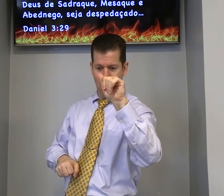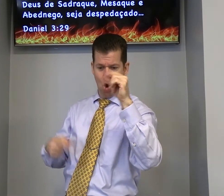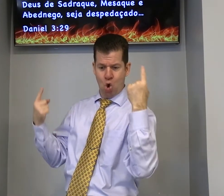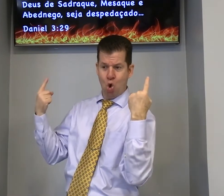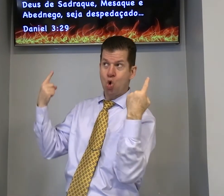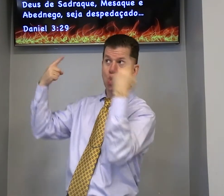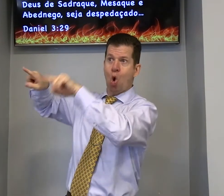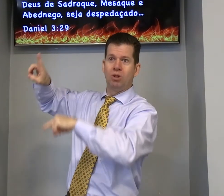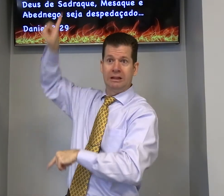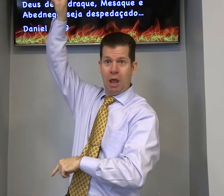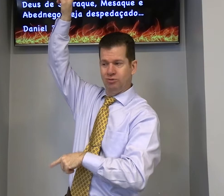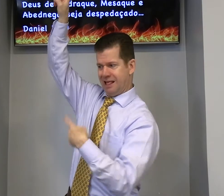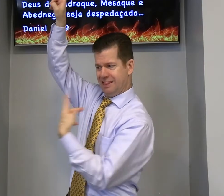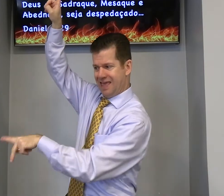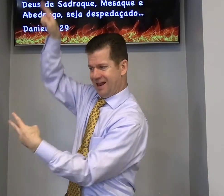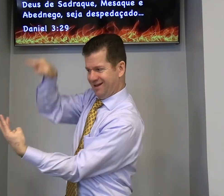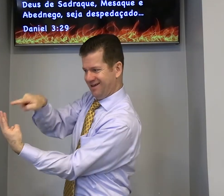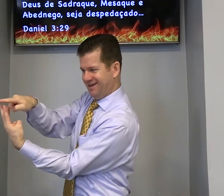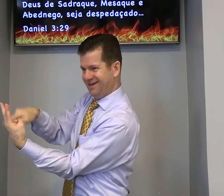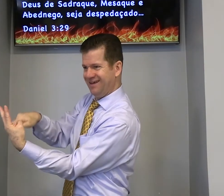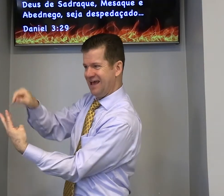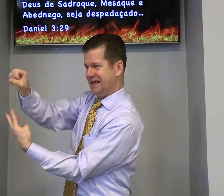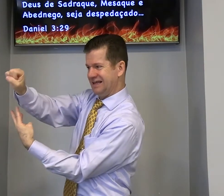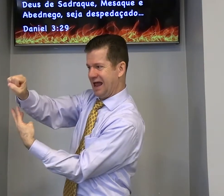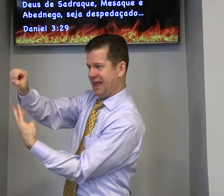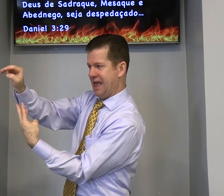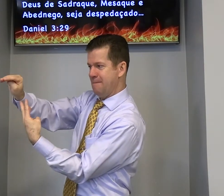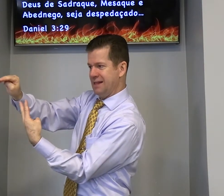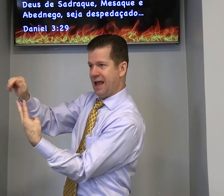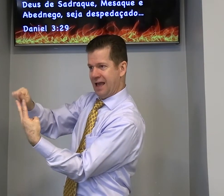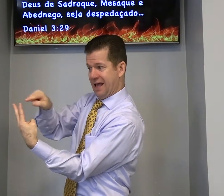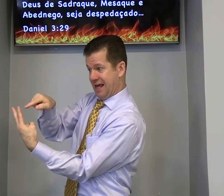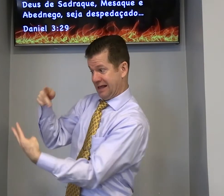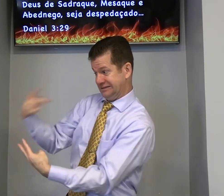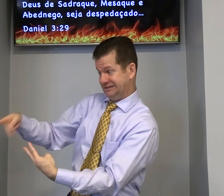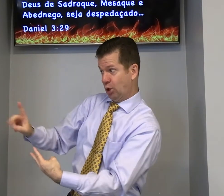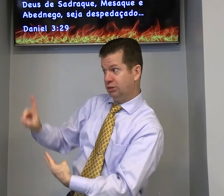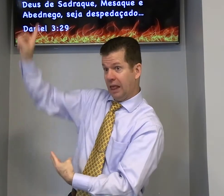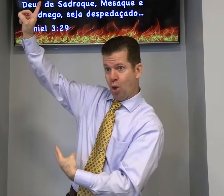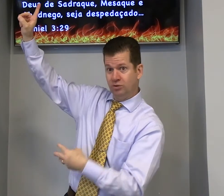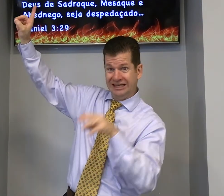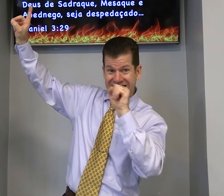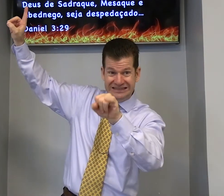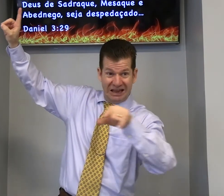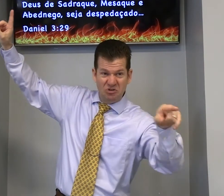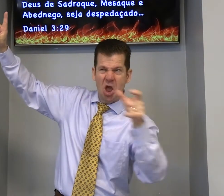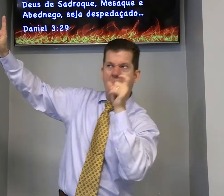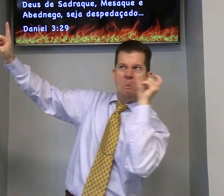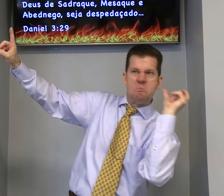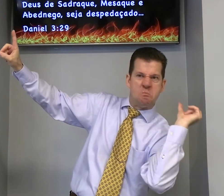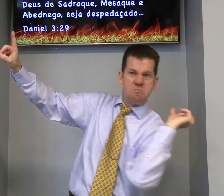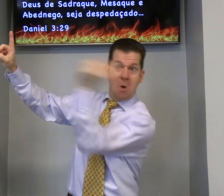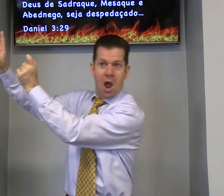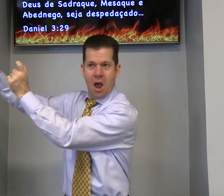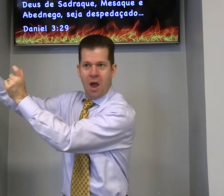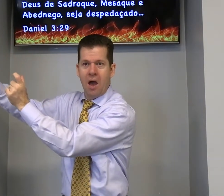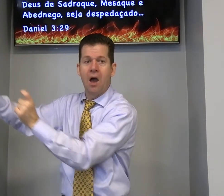contra o Deus de Xadraque Mesaque e Abednego seja despedaçado